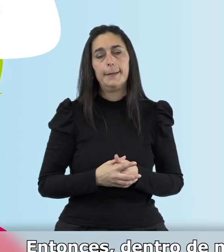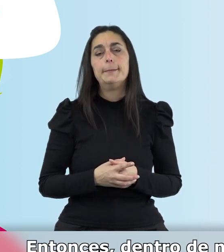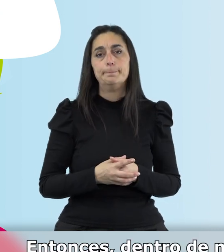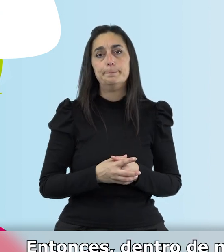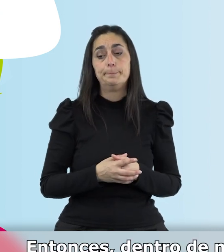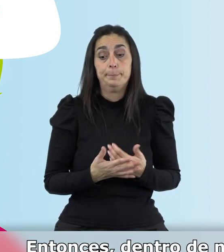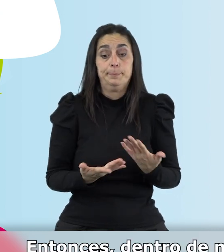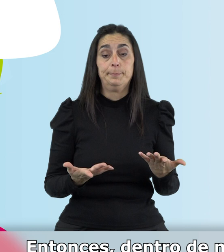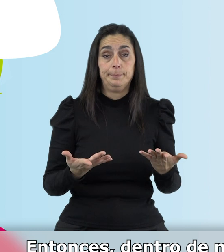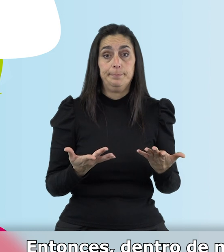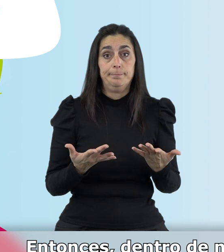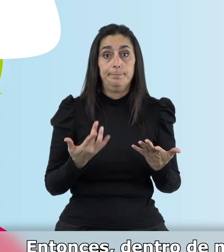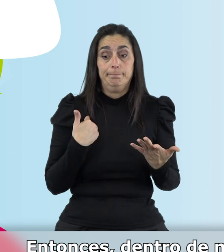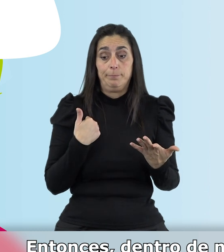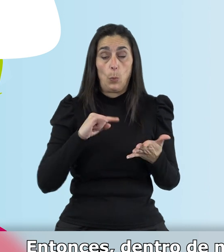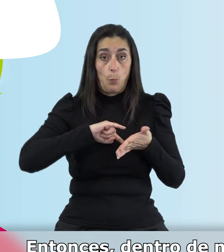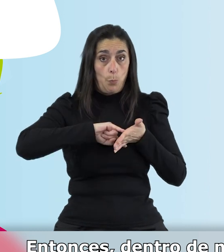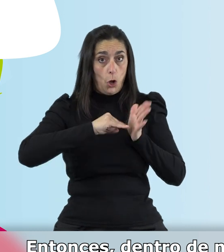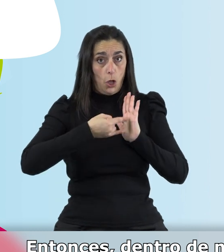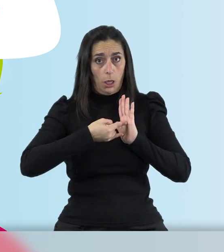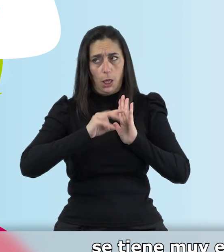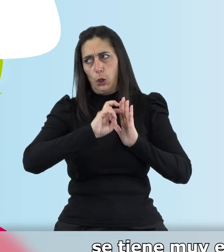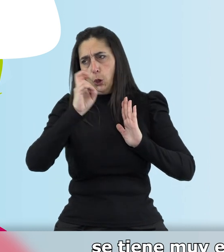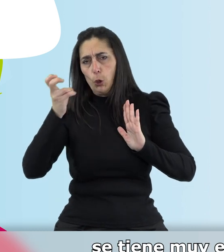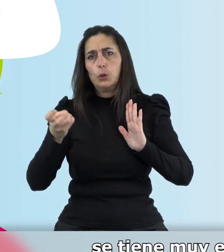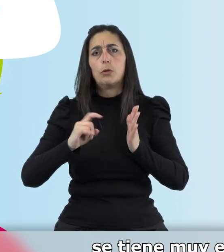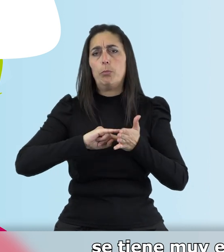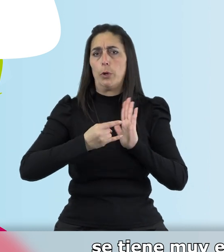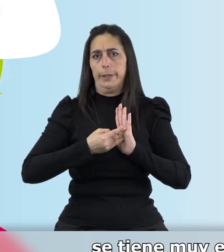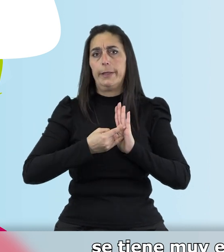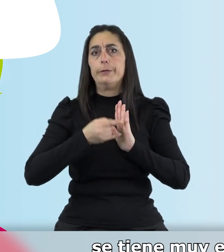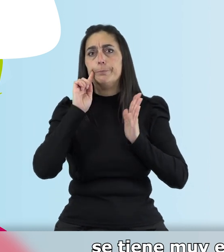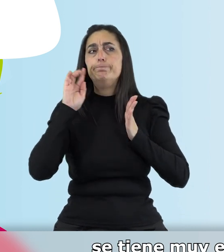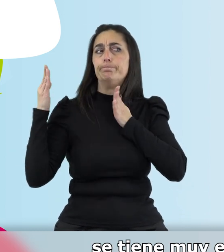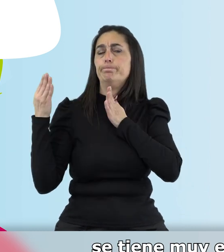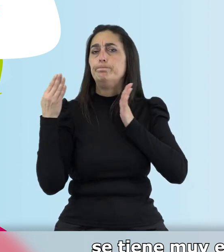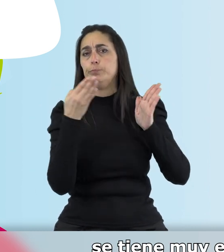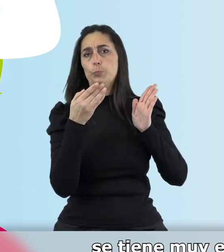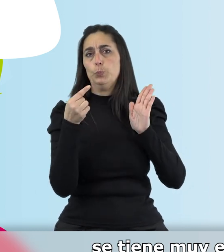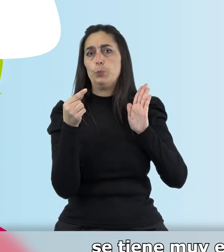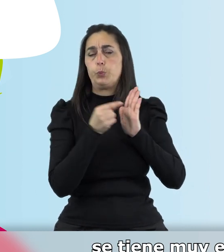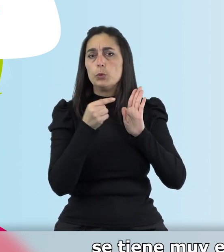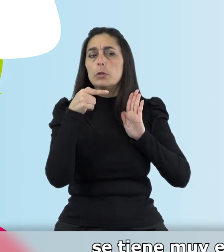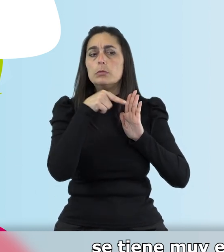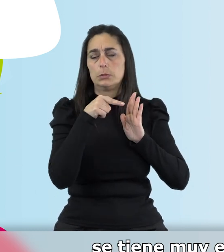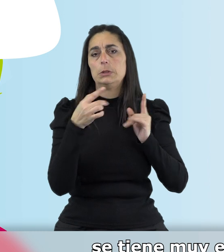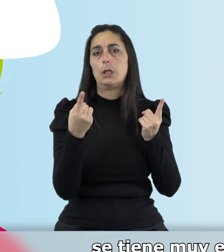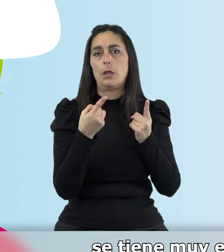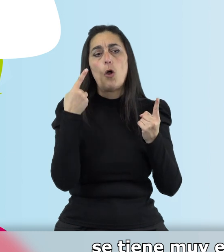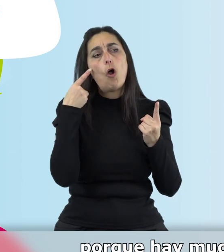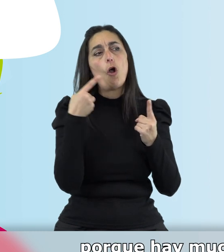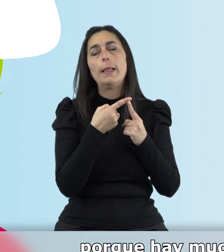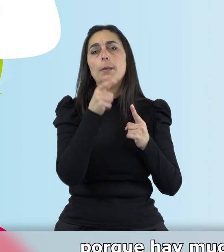Entonces, bueno, dentro de nuestro proyecto y de otros muchos proyectos se tiene muy en cuenta la viabilidad de